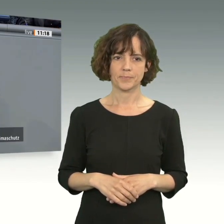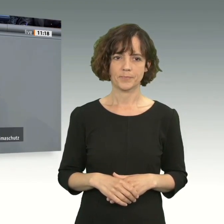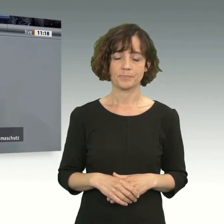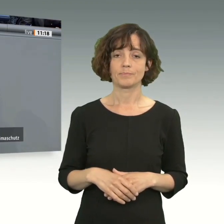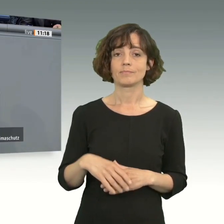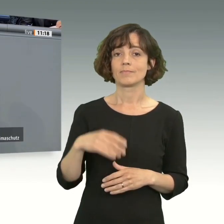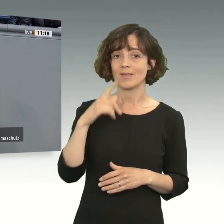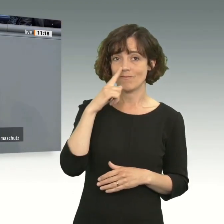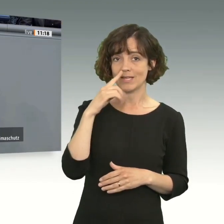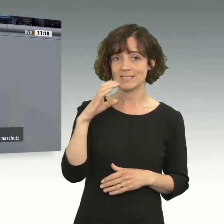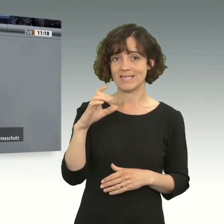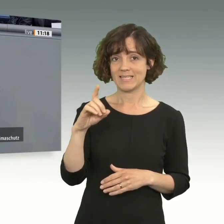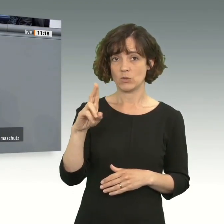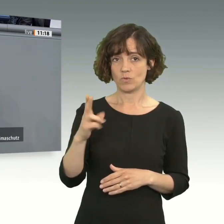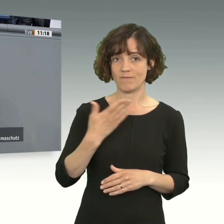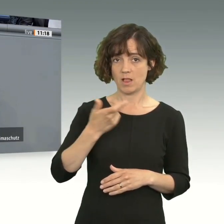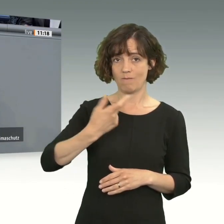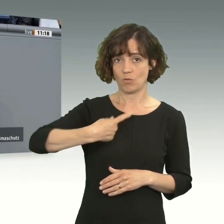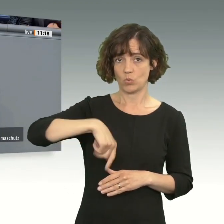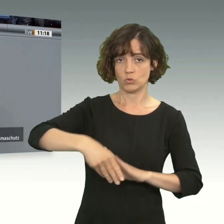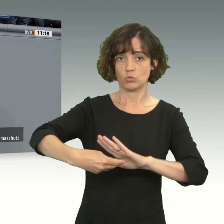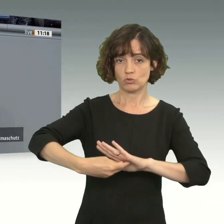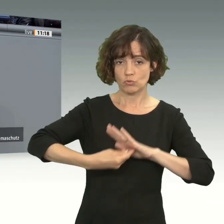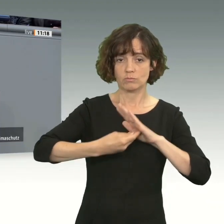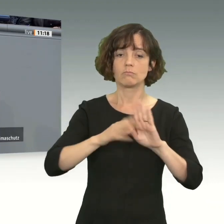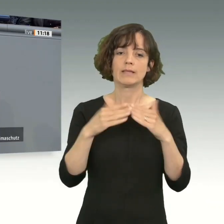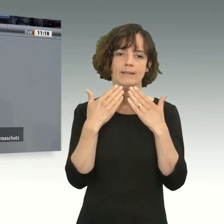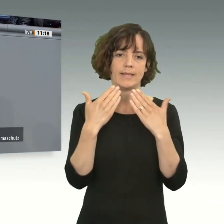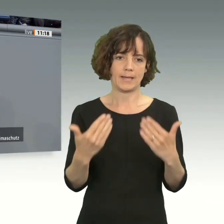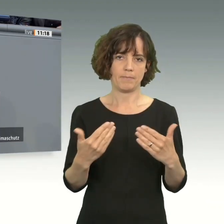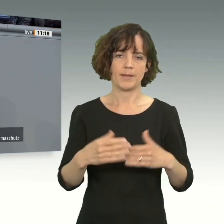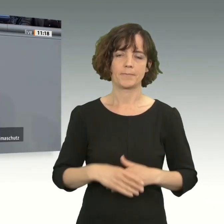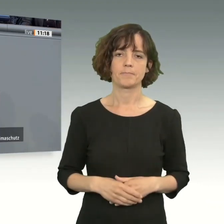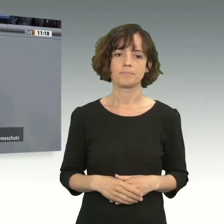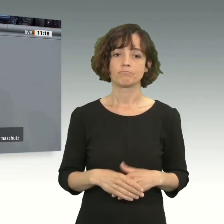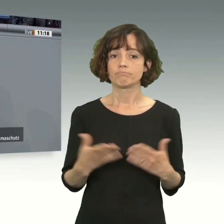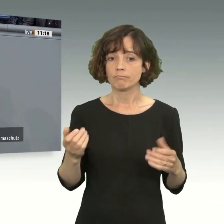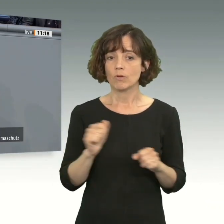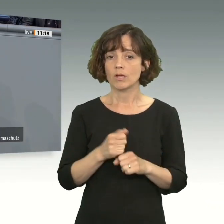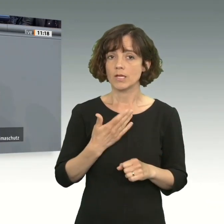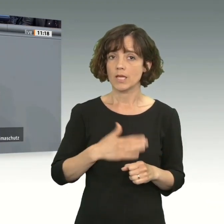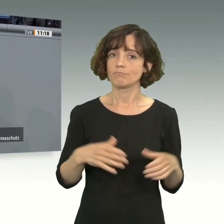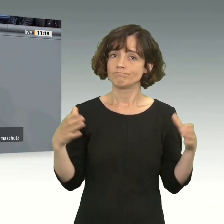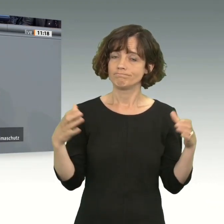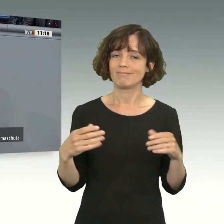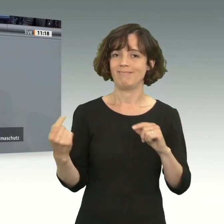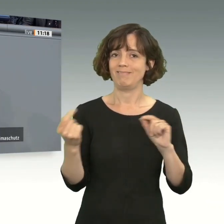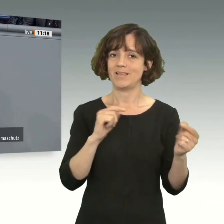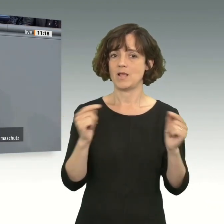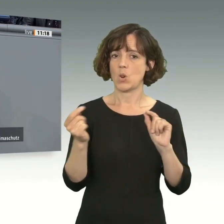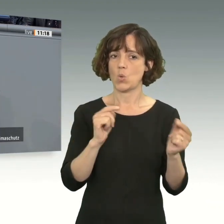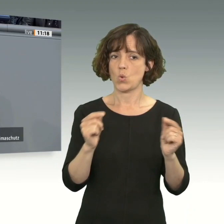Wenn die CDU uns dabei unterstützen will, dann sind wir dafür sehr dankbar. Wir können hier gerne gemeinsam in den Dialog gehen.